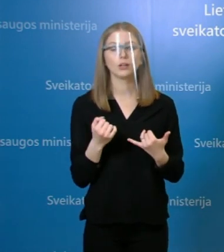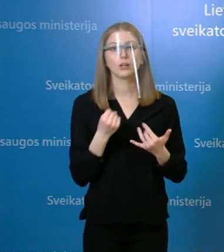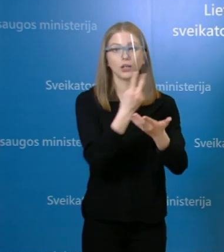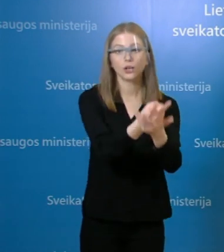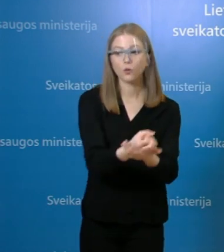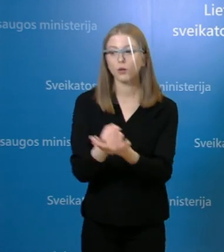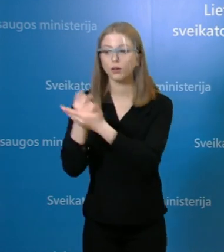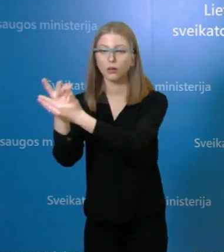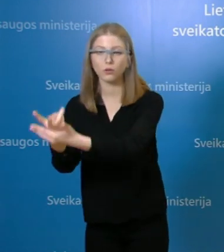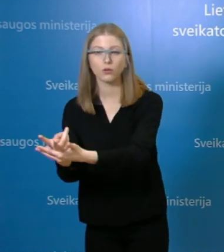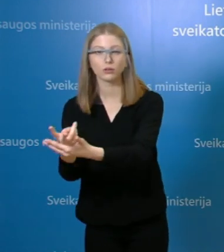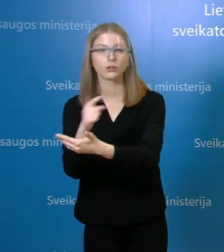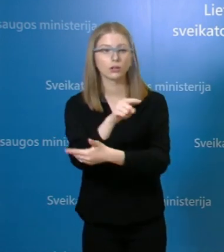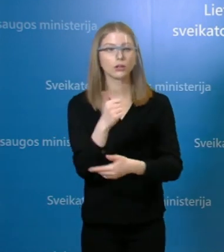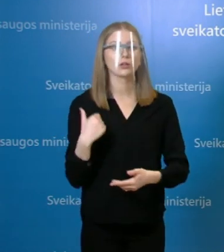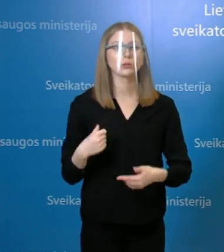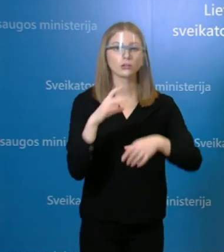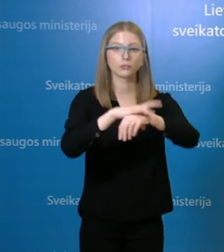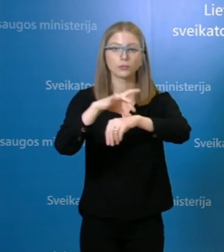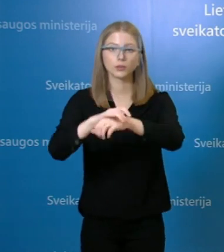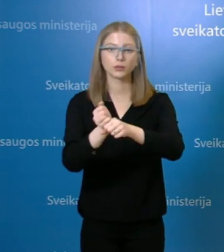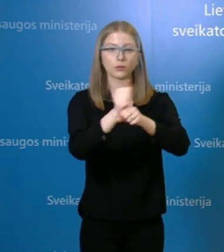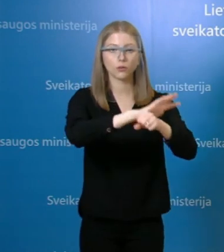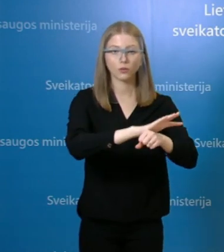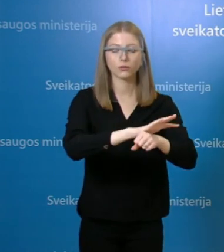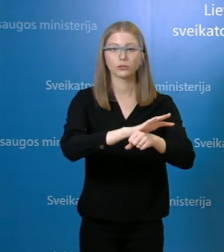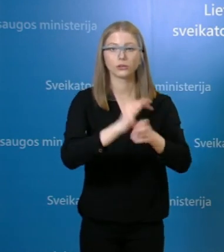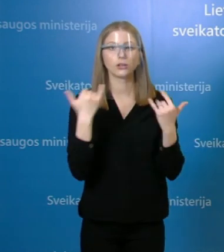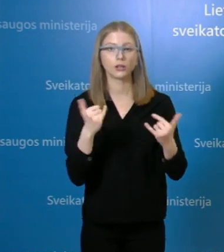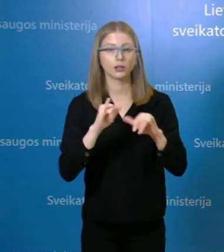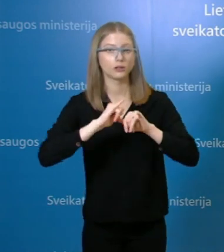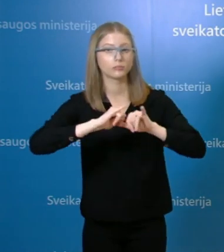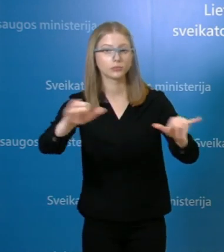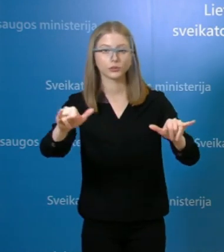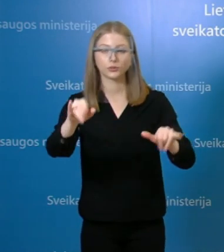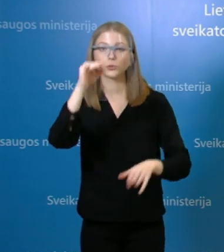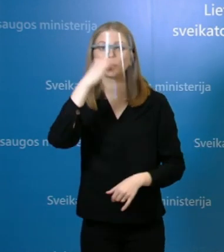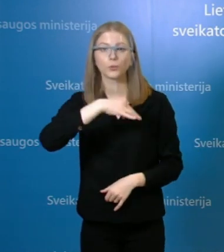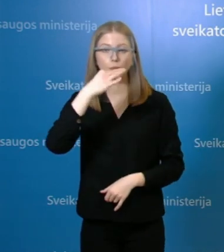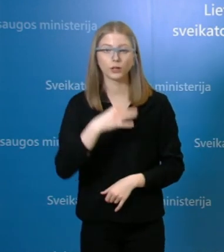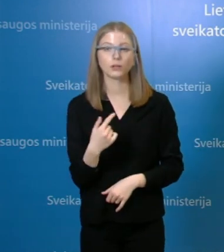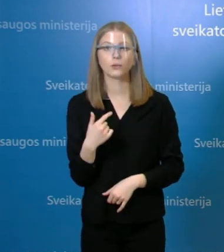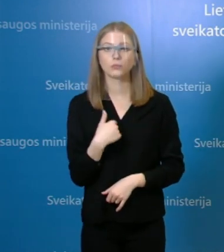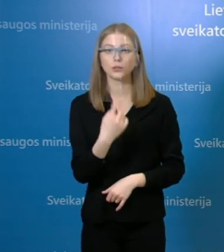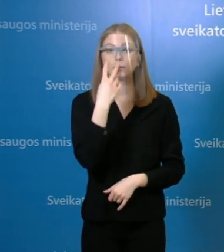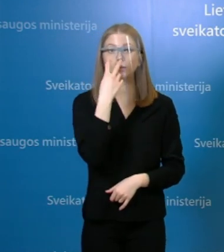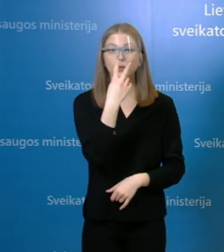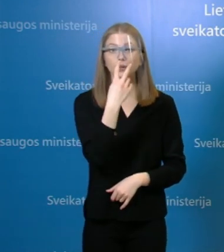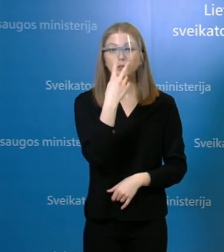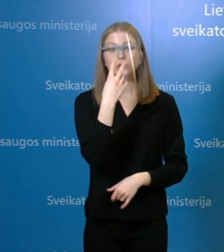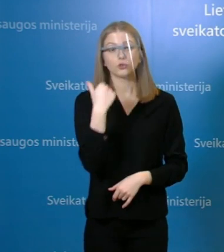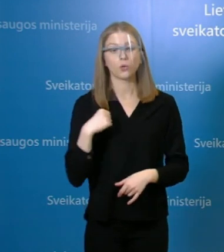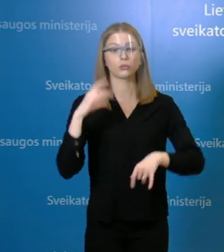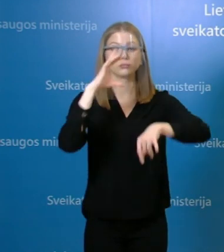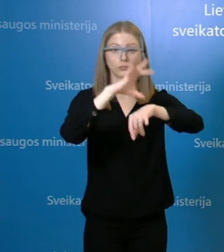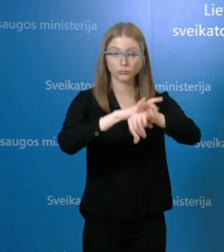patvirtinami ir lokalizuojami ir nebeišplinta toliau, aiškus yra saldo turėjo esmenis, jie yra laiku izoliuoti,